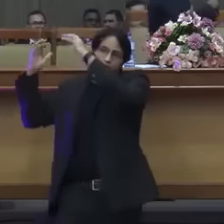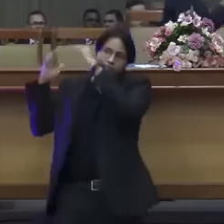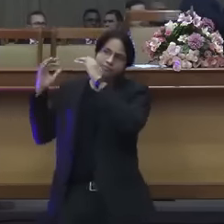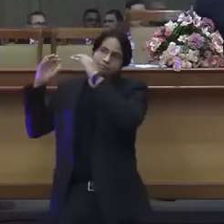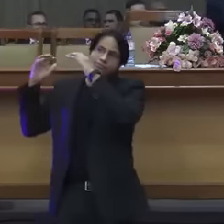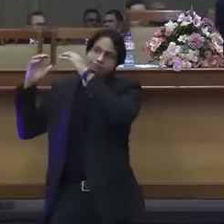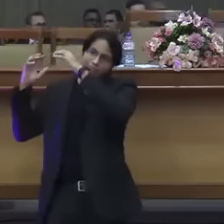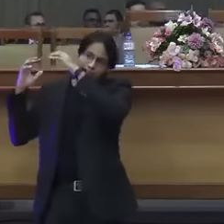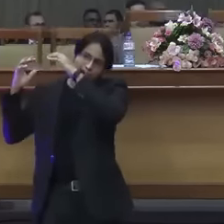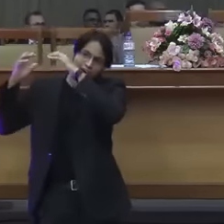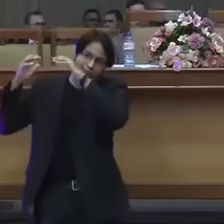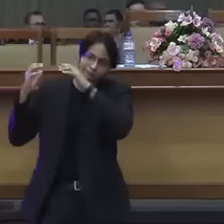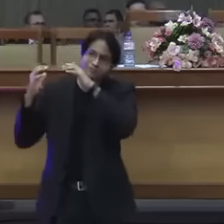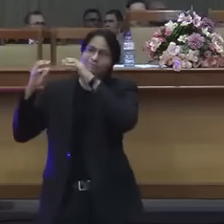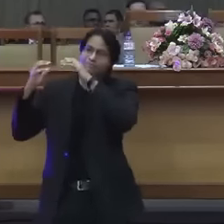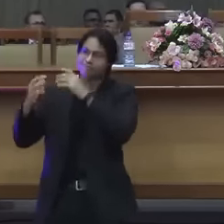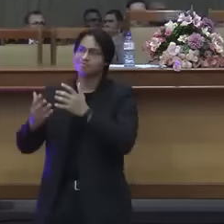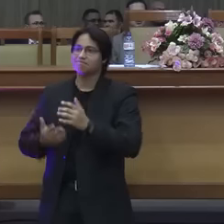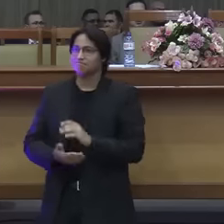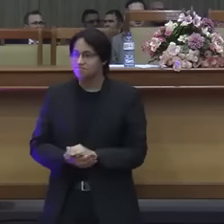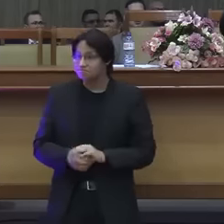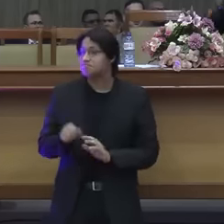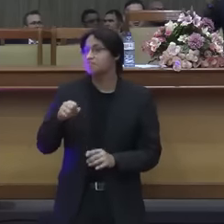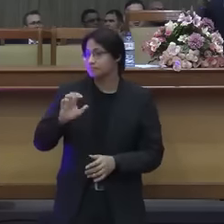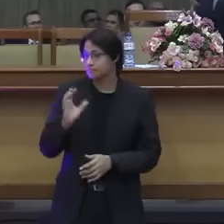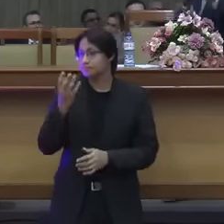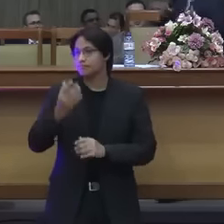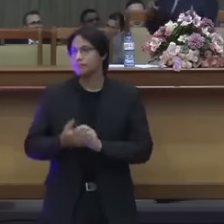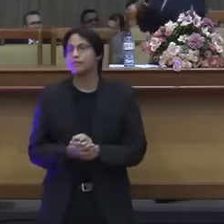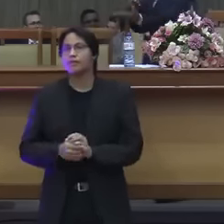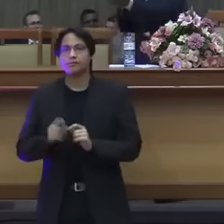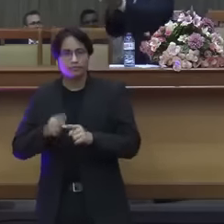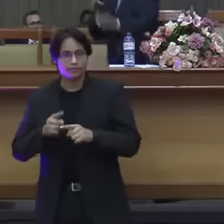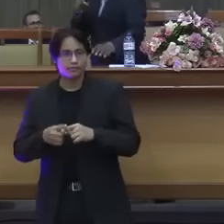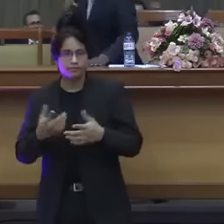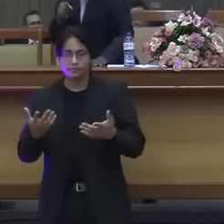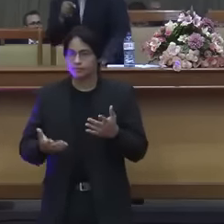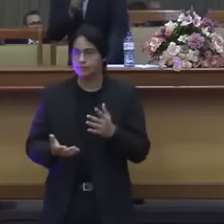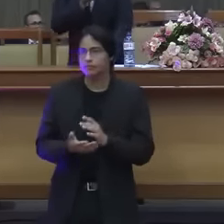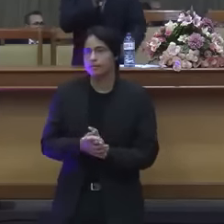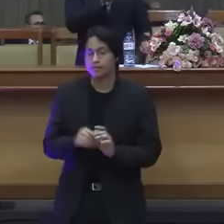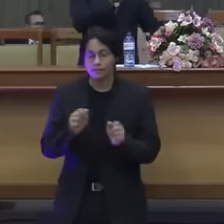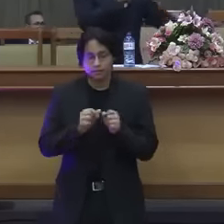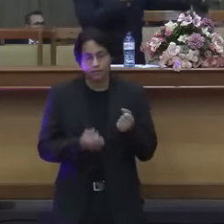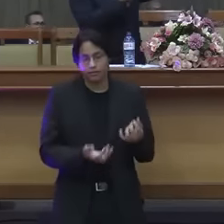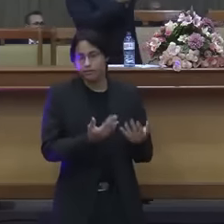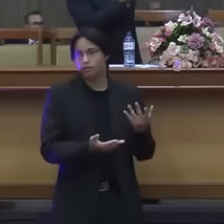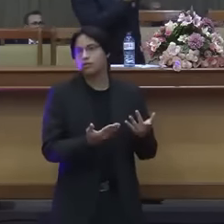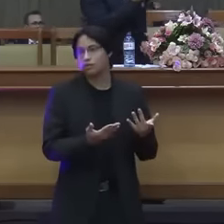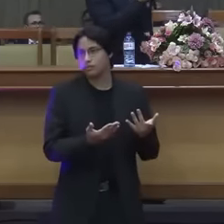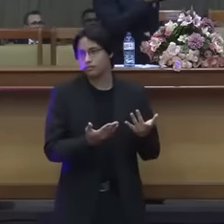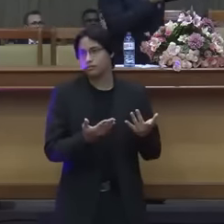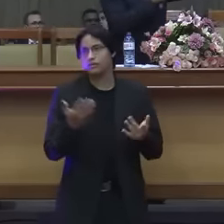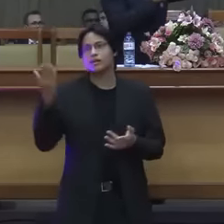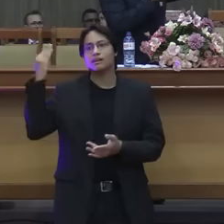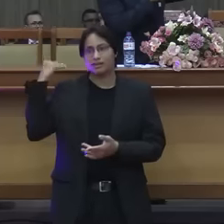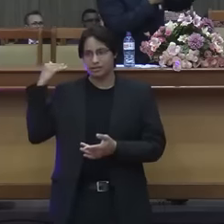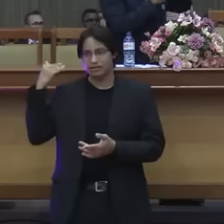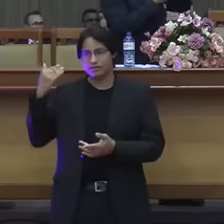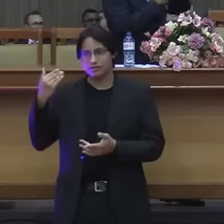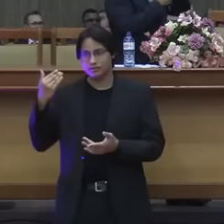de lenha nas costas o levita porque acender fogo naquela época não era como hoje não coloca aí números